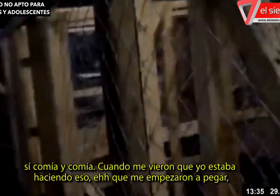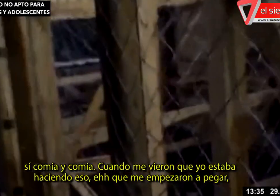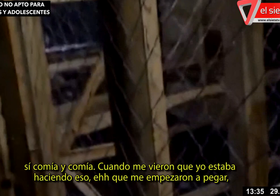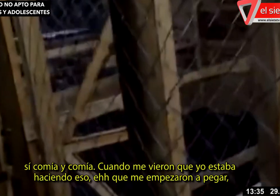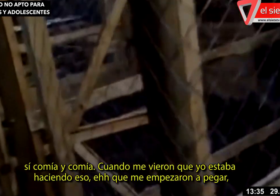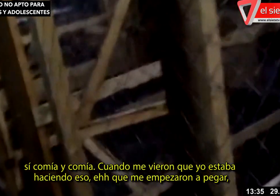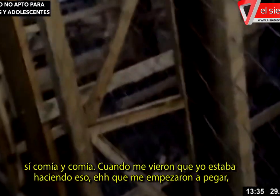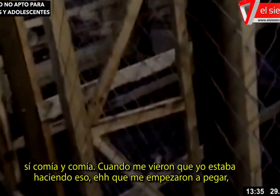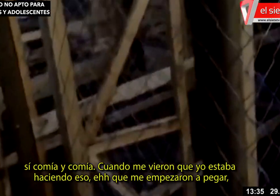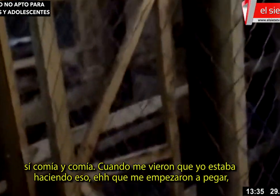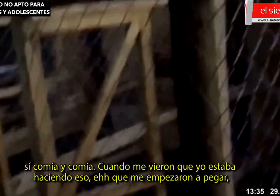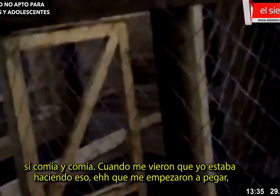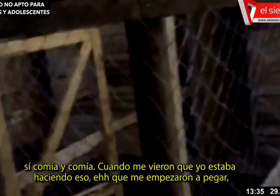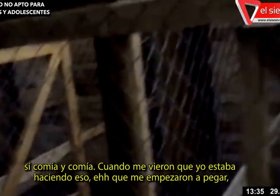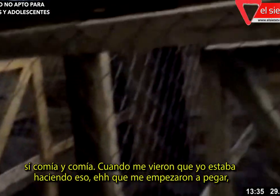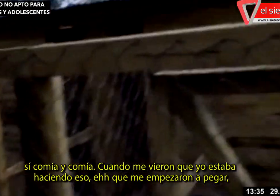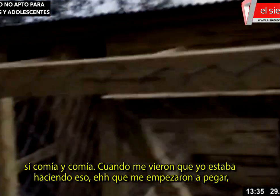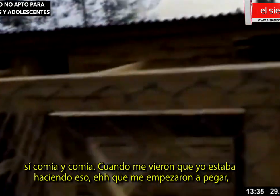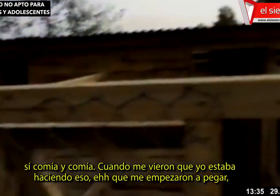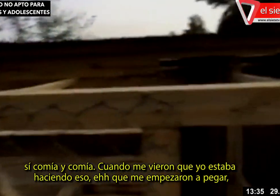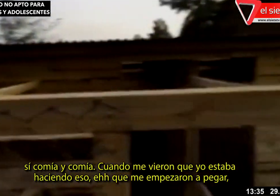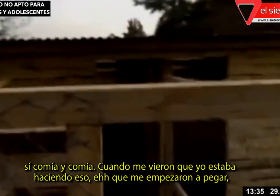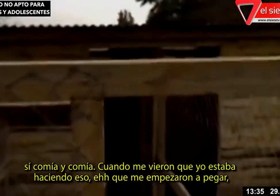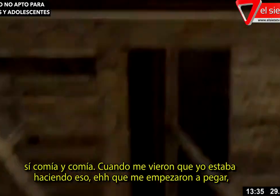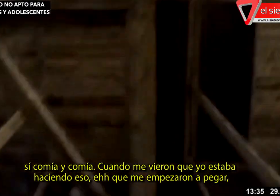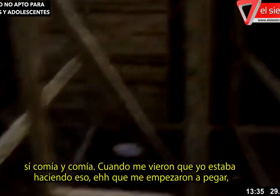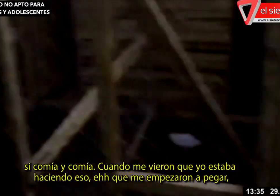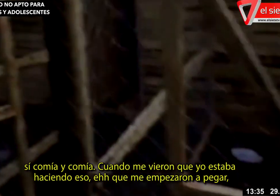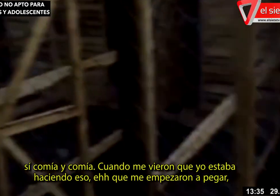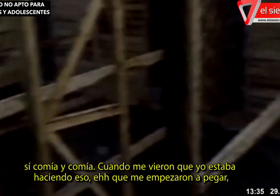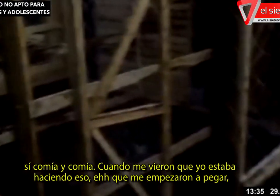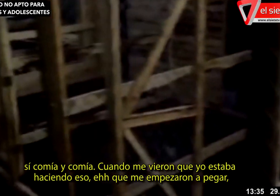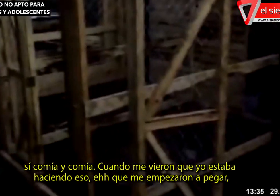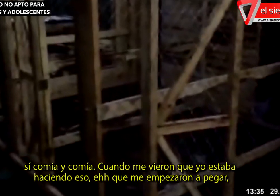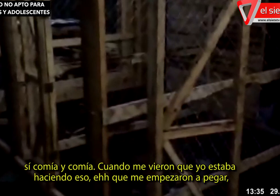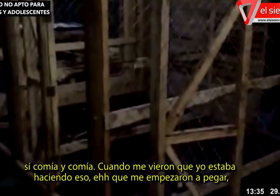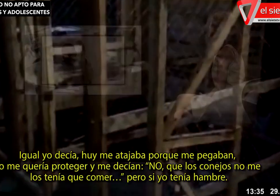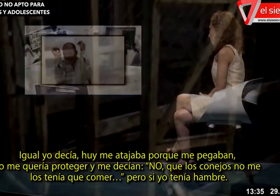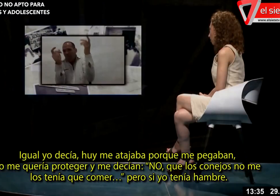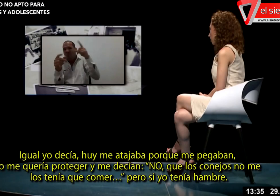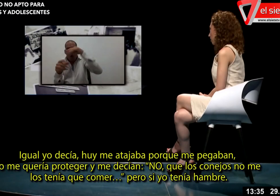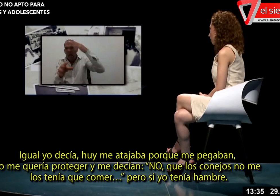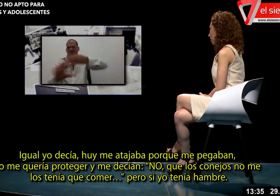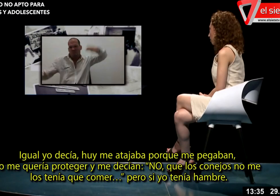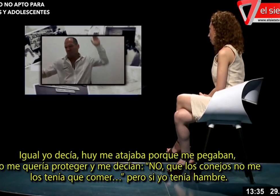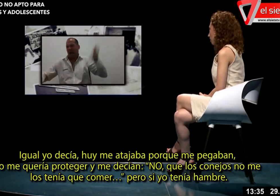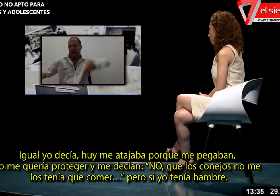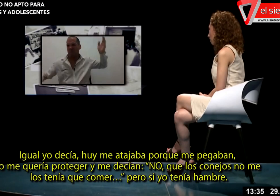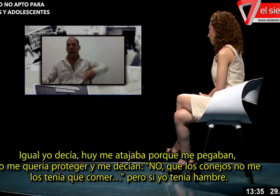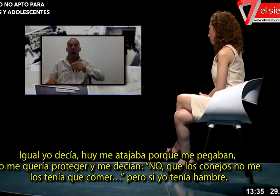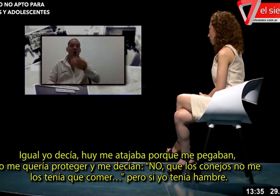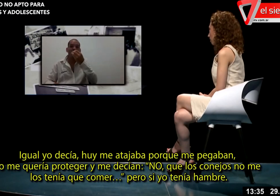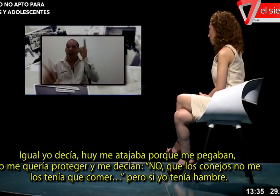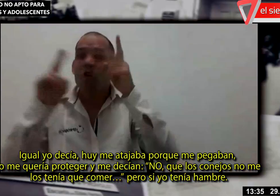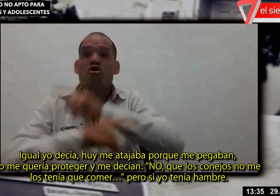Así comía y comía. Cuando me vieron que yo estaba haciendo eso, ¡ay! Que me empezaron a pegar. Igual yo decía,